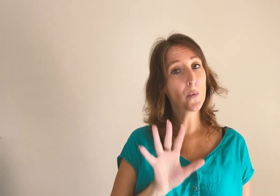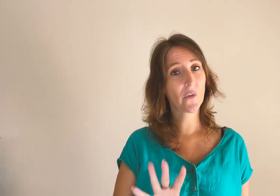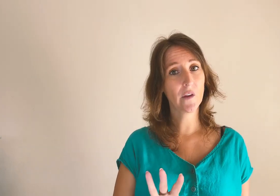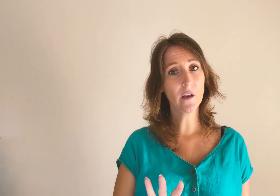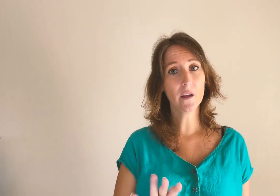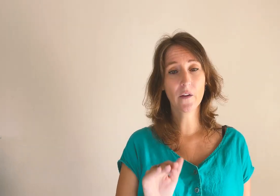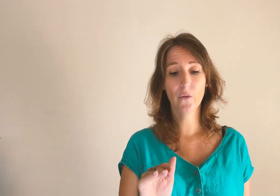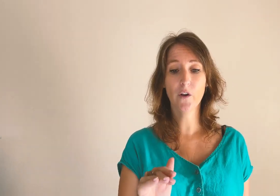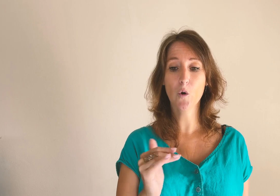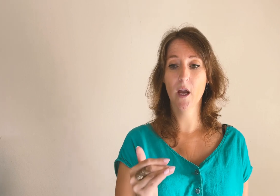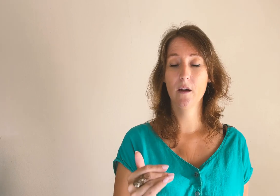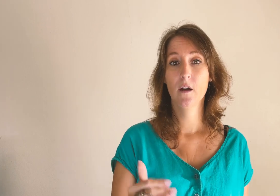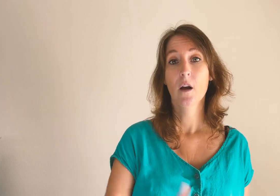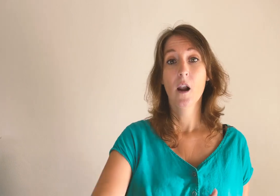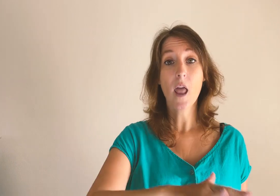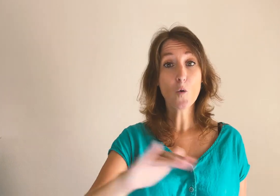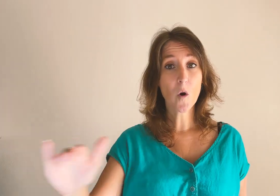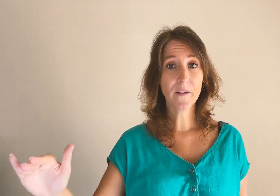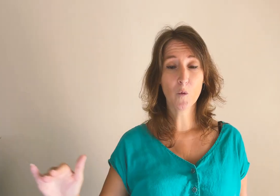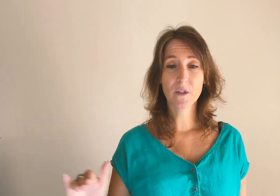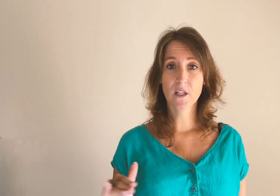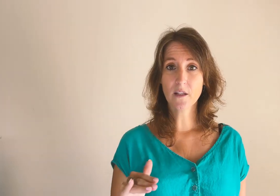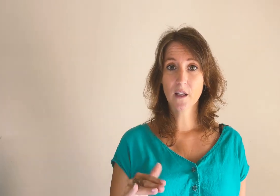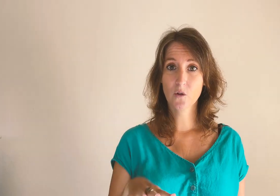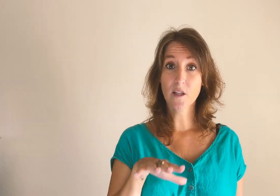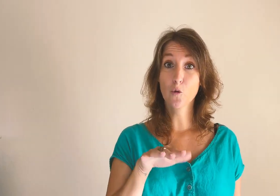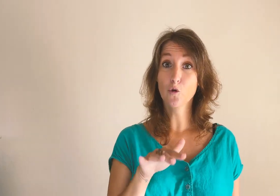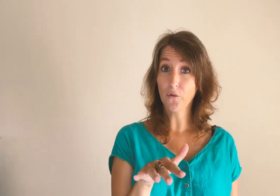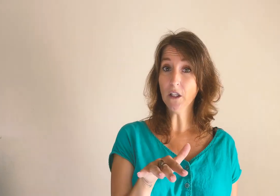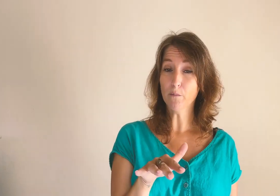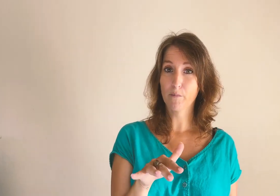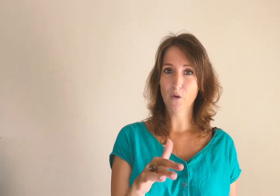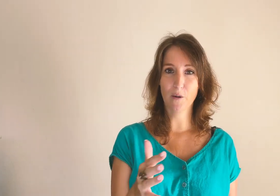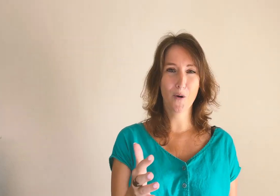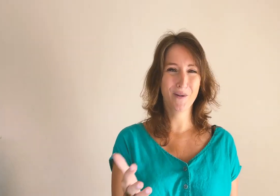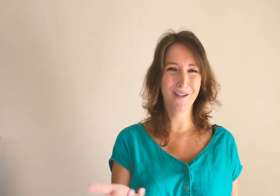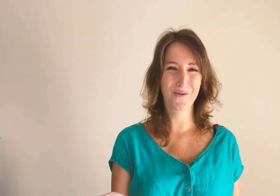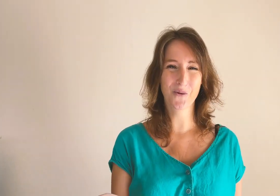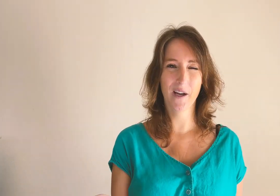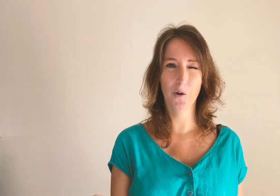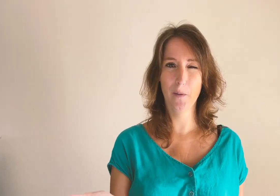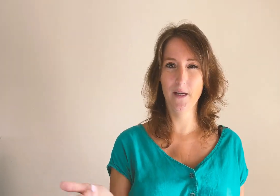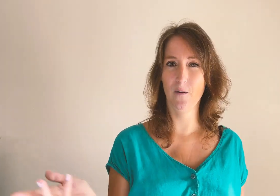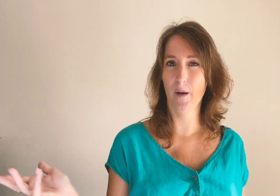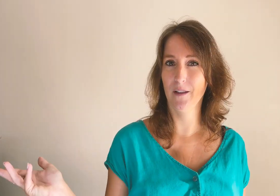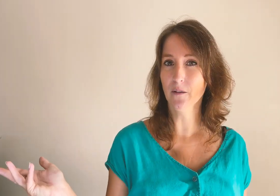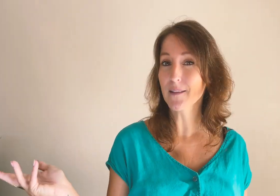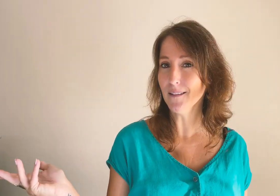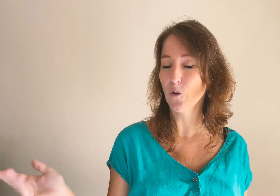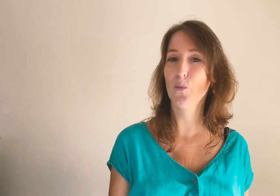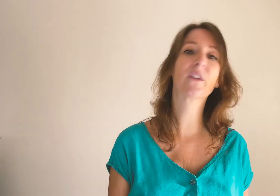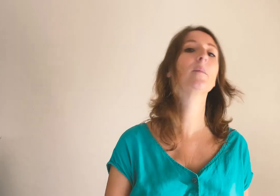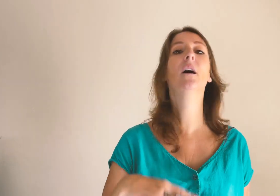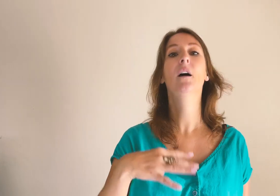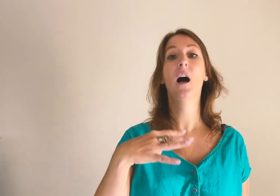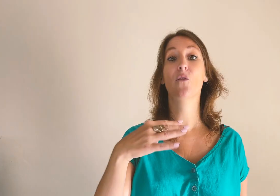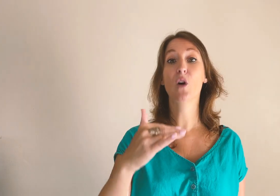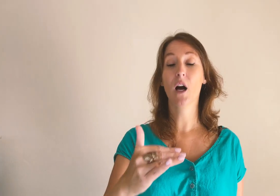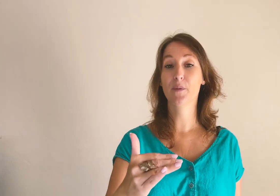poser et se dire, OK, là où en est mon business, est-ce que ça me suffit ? Parce qu'on n'est pas obligé de construire un empire en permanence. On peut très bien avoir un